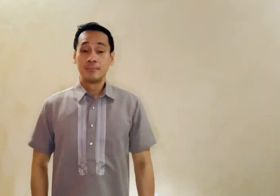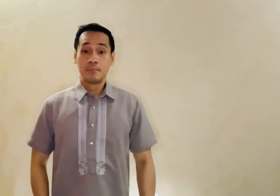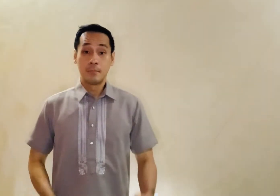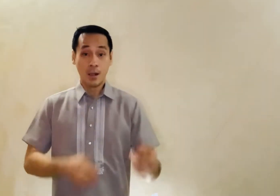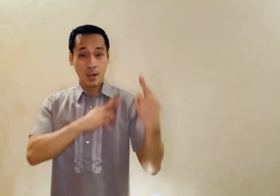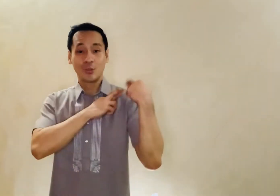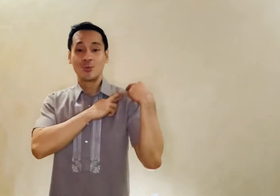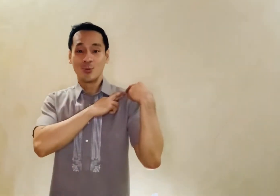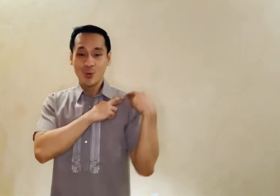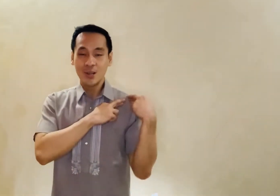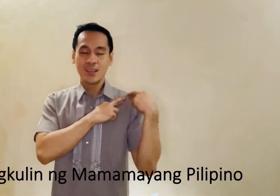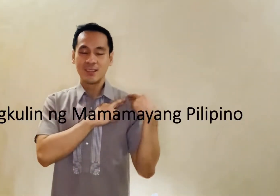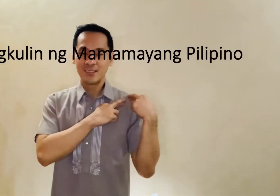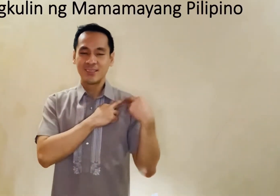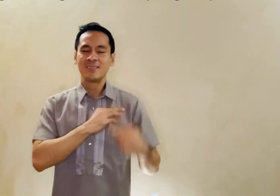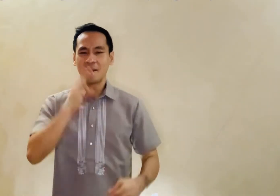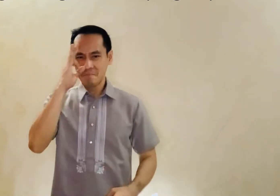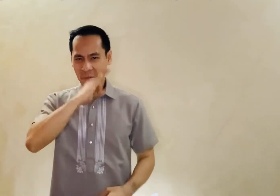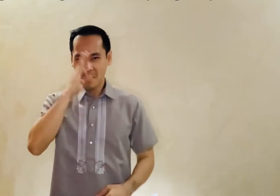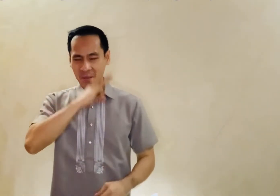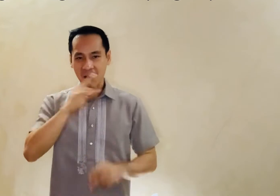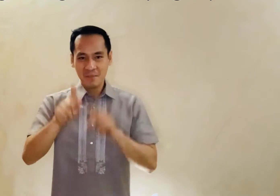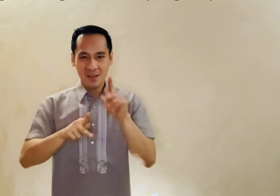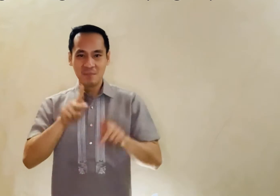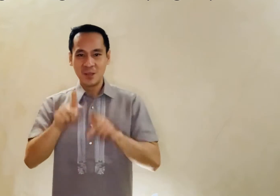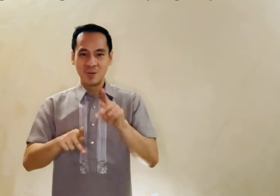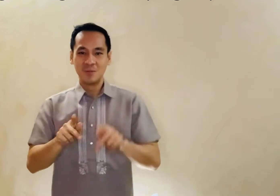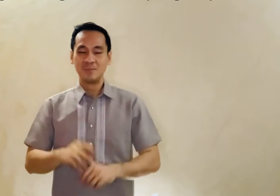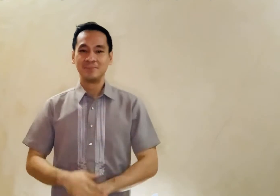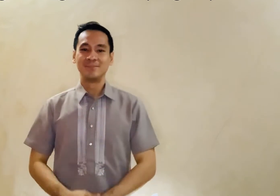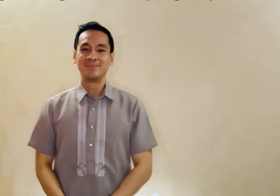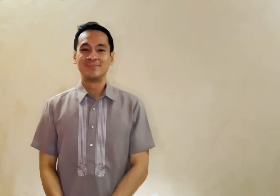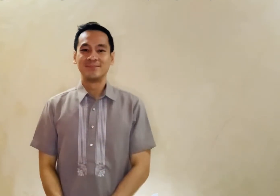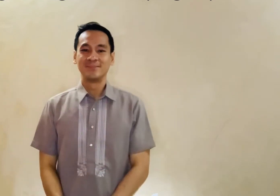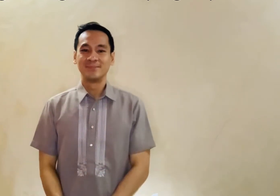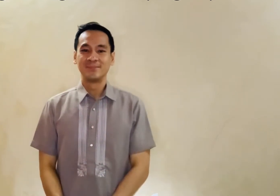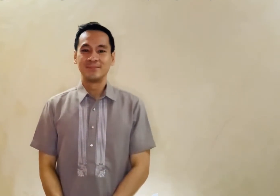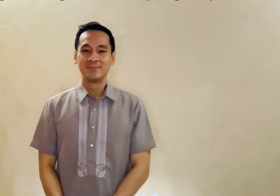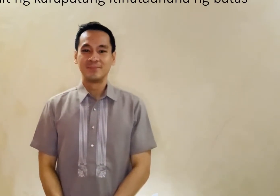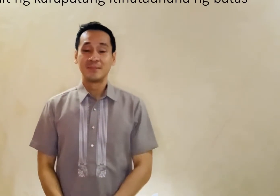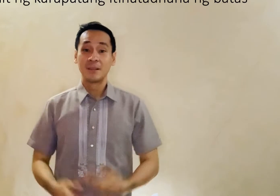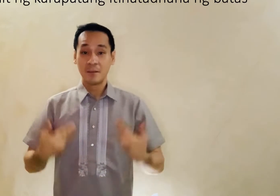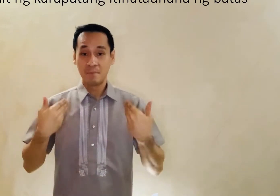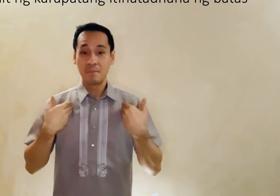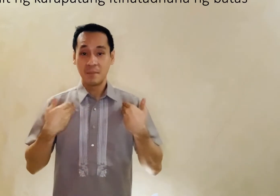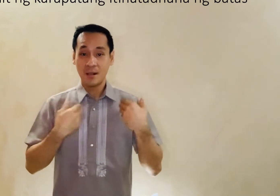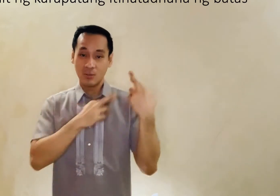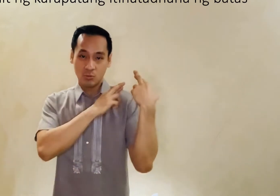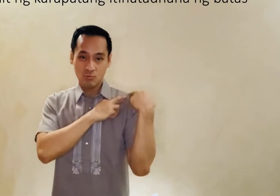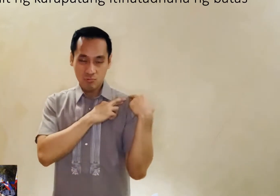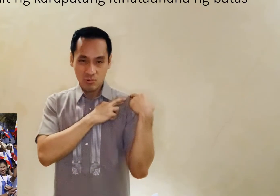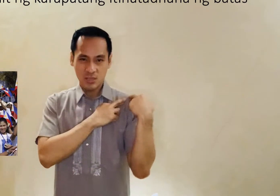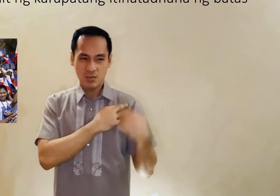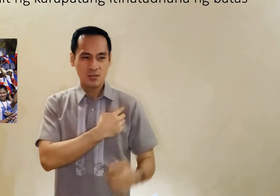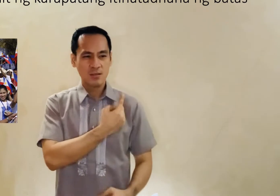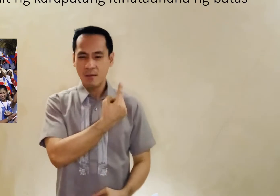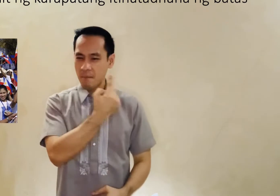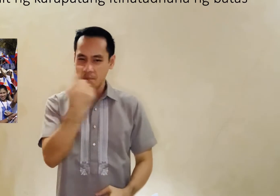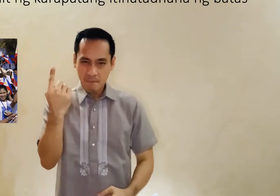Mga Tungkulin ng Mamamayang Pilipino May mga Tungkulin ang bawat